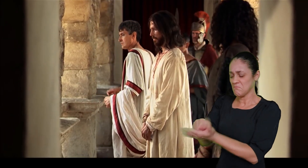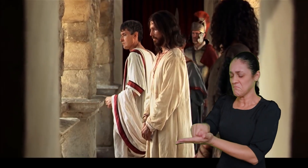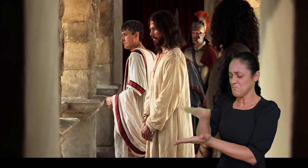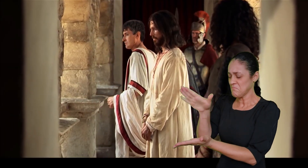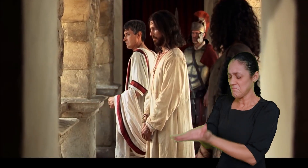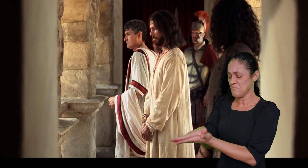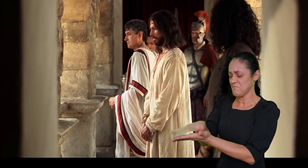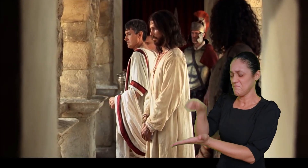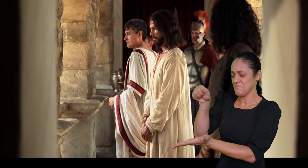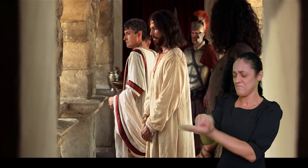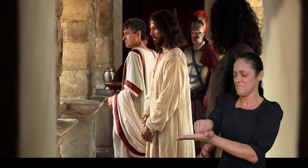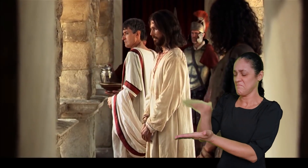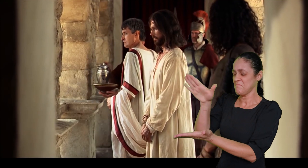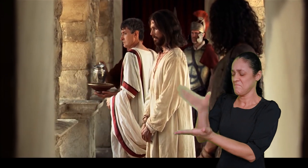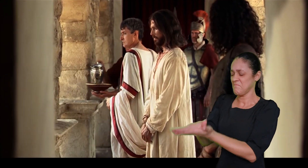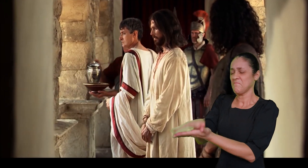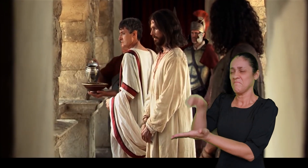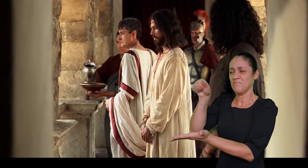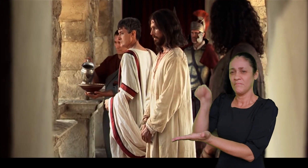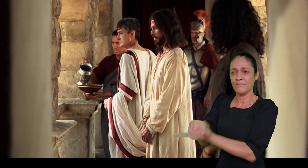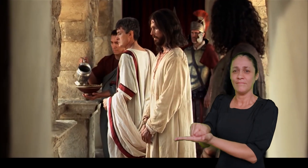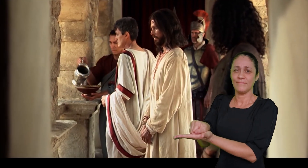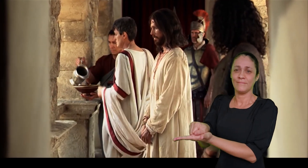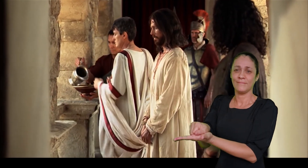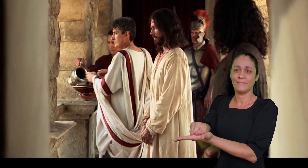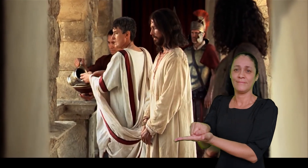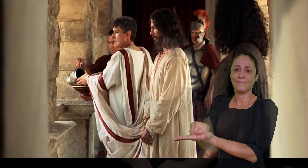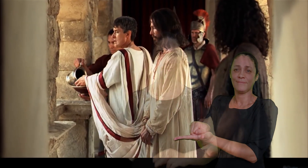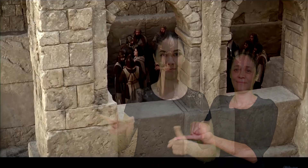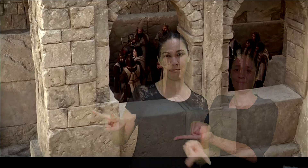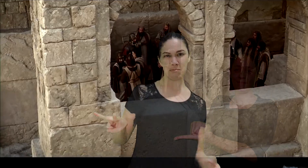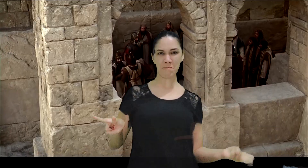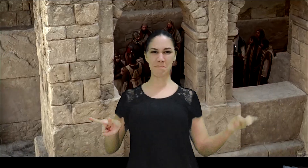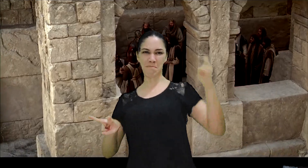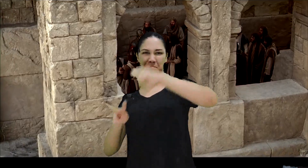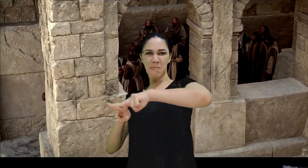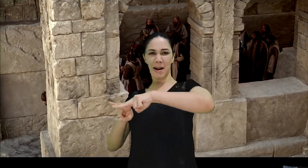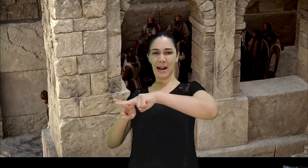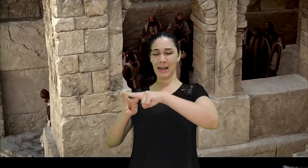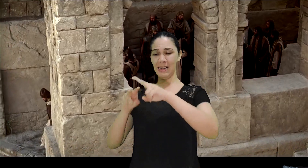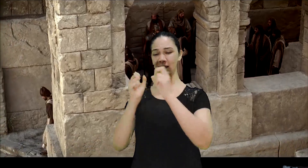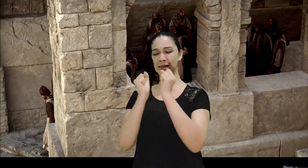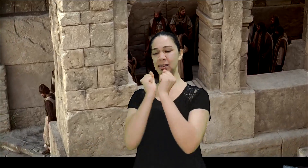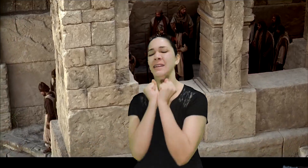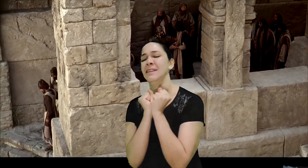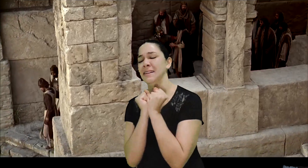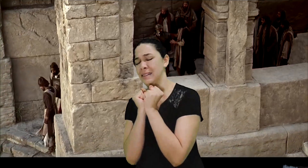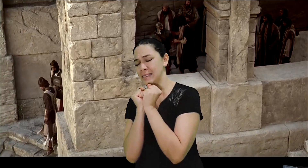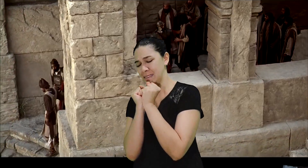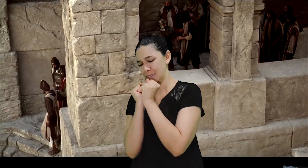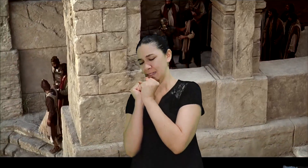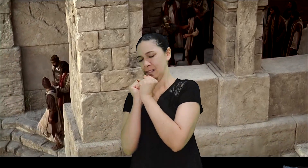Condenados Nas prisões eles foram